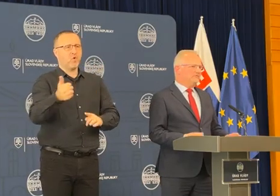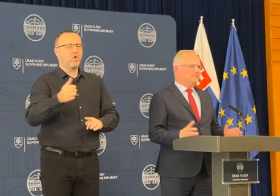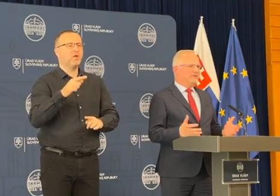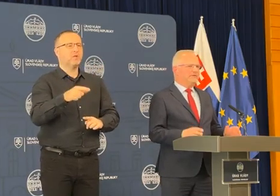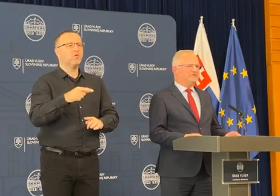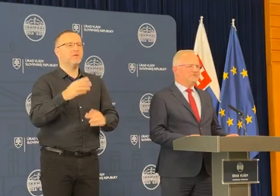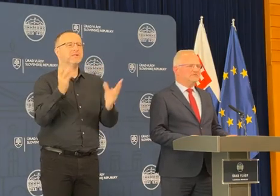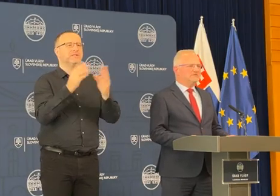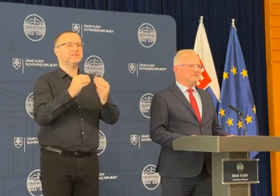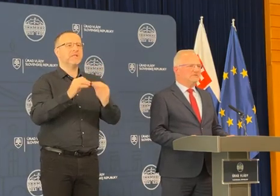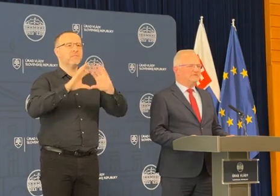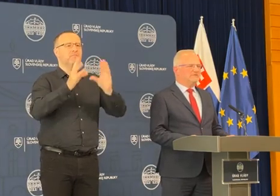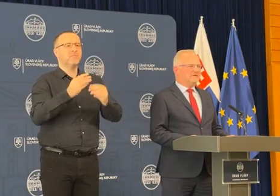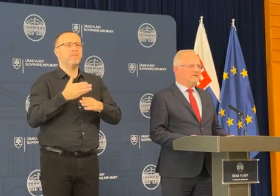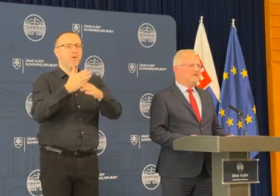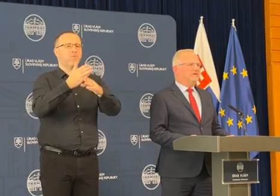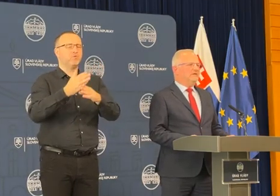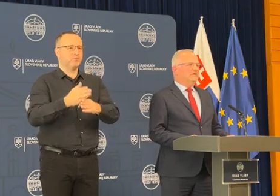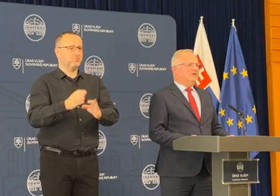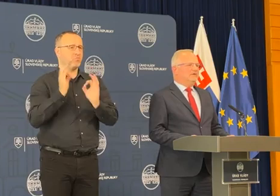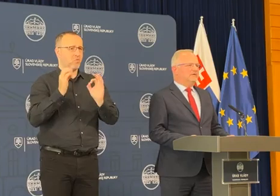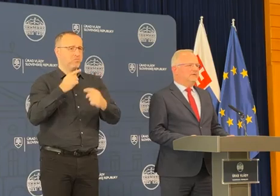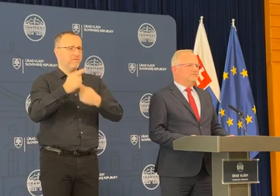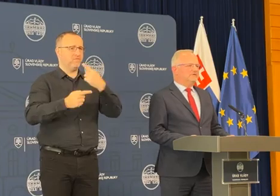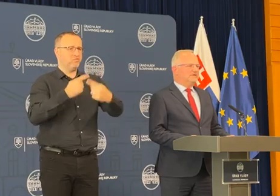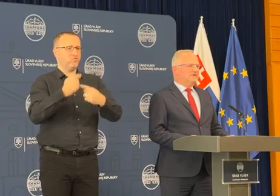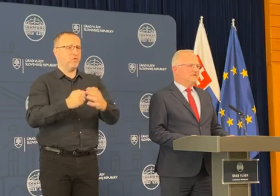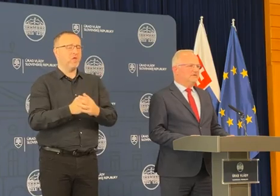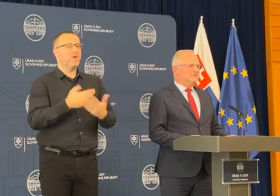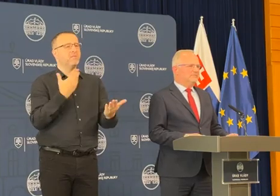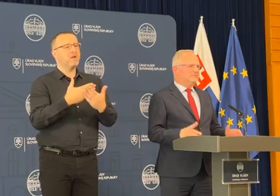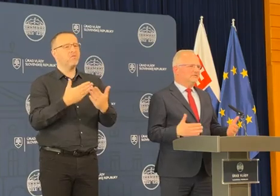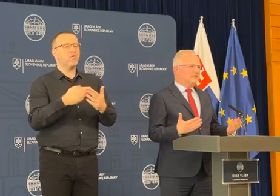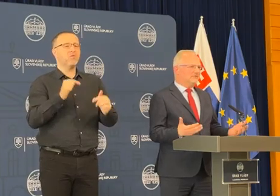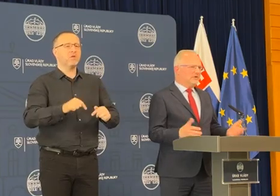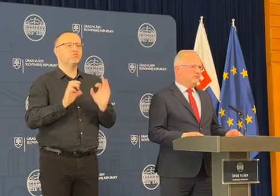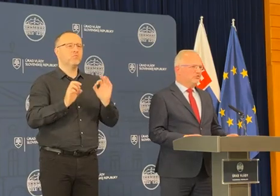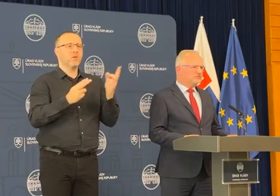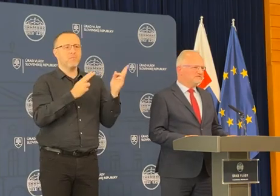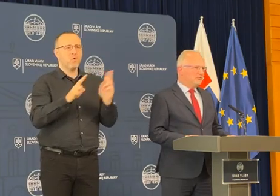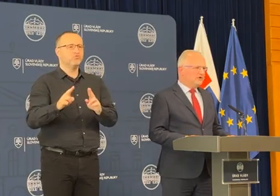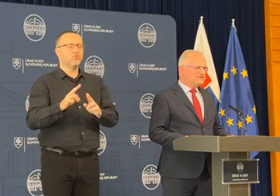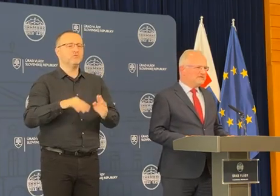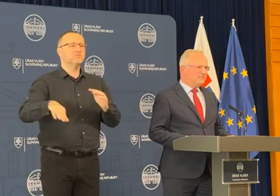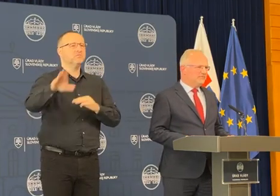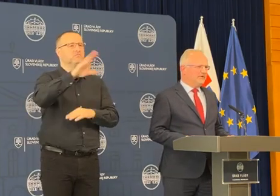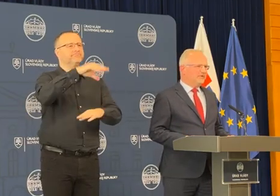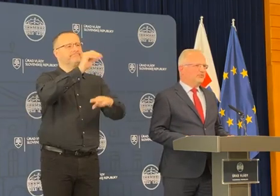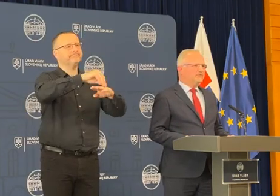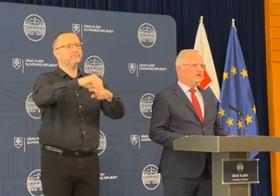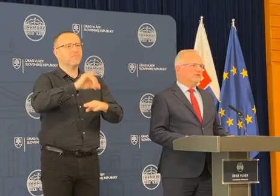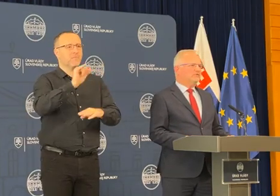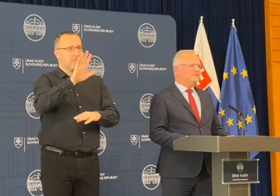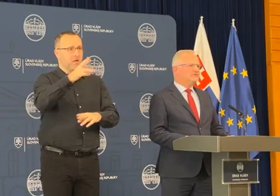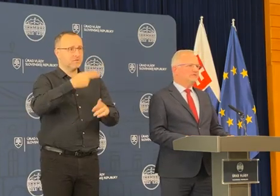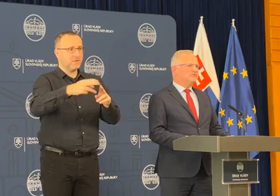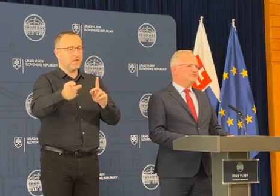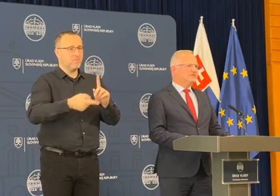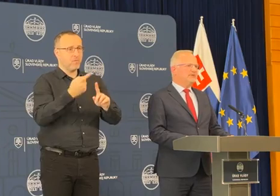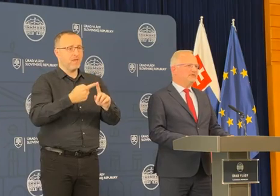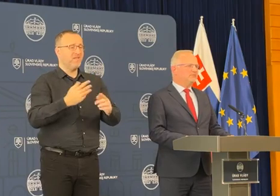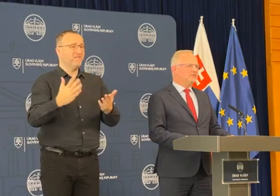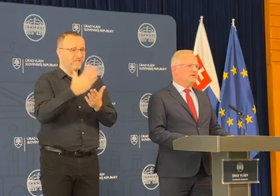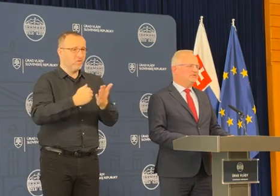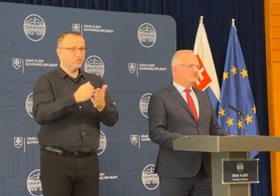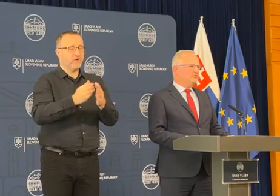dobré a je to dobrá príležitosť vyzvať všetkých, ktorí majú možnosť sa uchádzať alebo splňajú podmienky, aby to určite